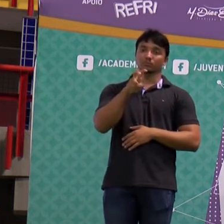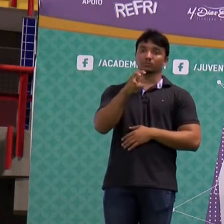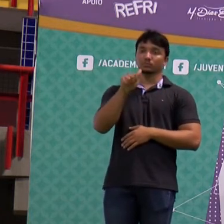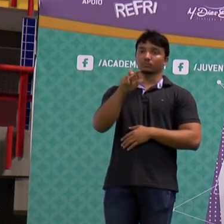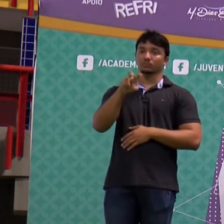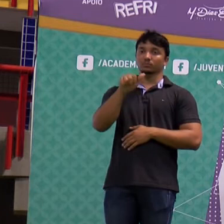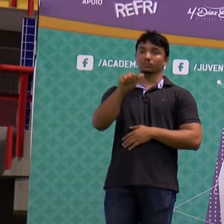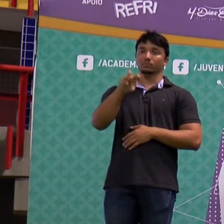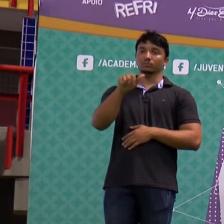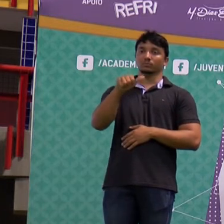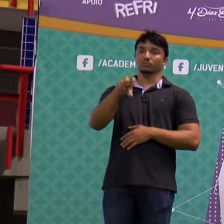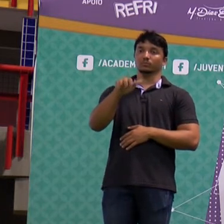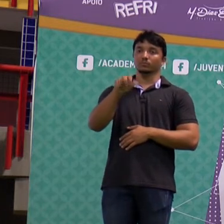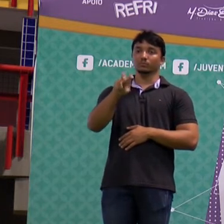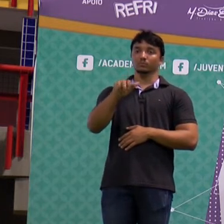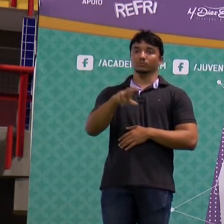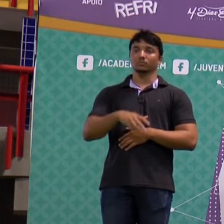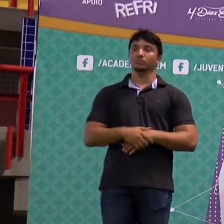página 15, por favor.